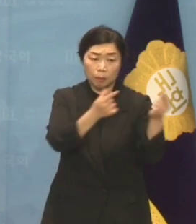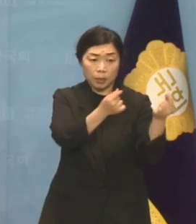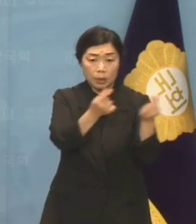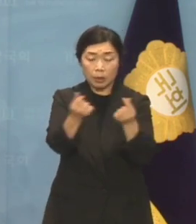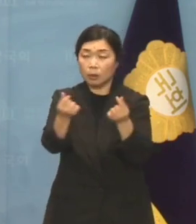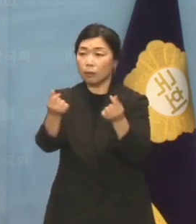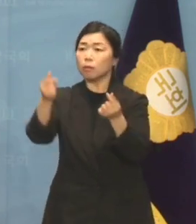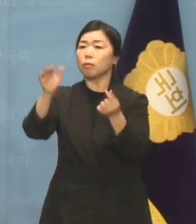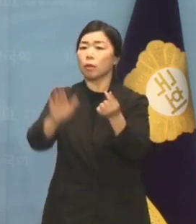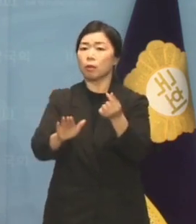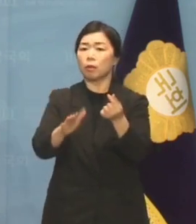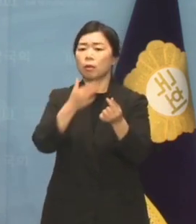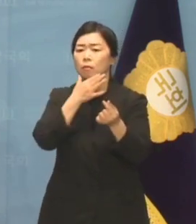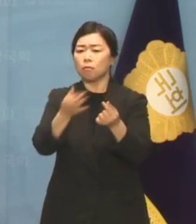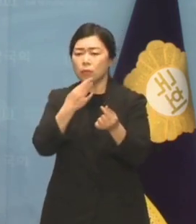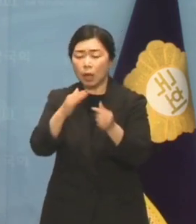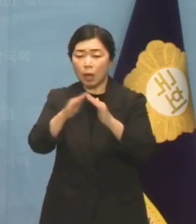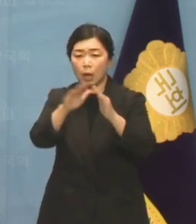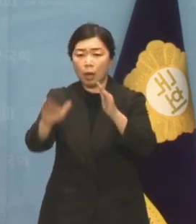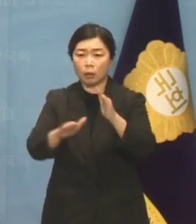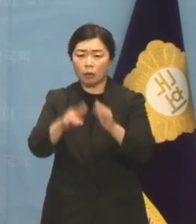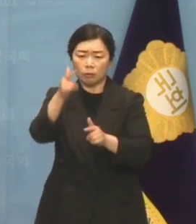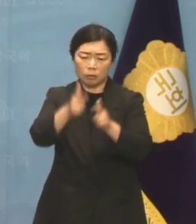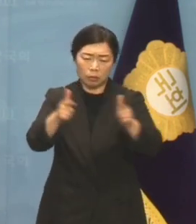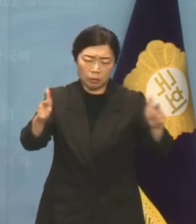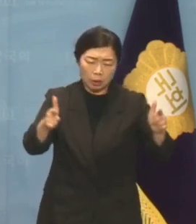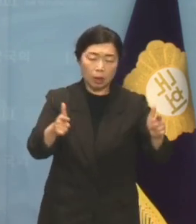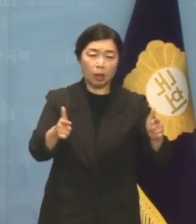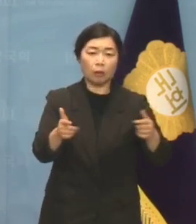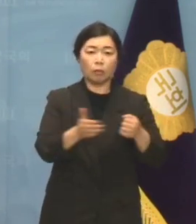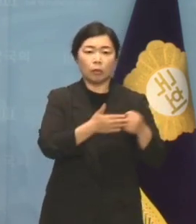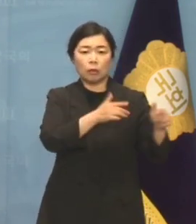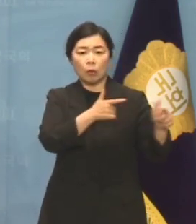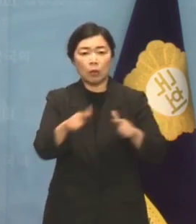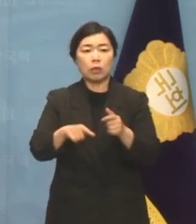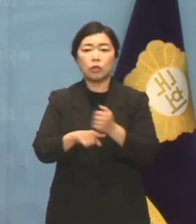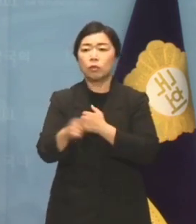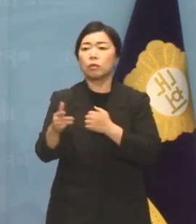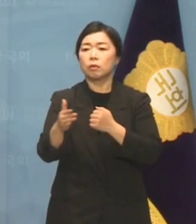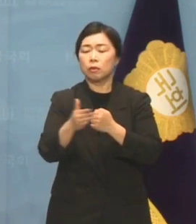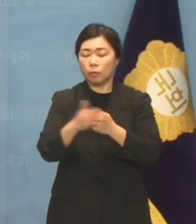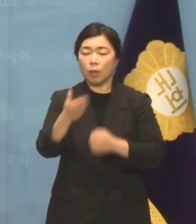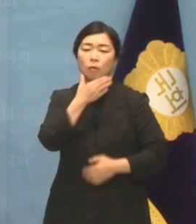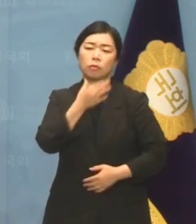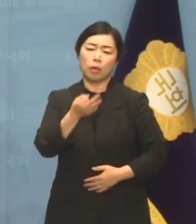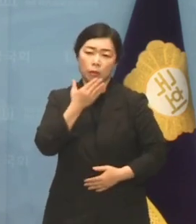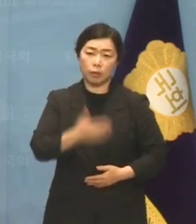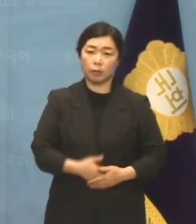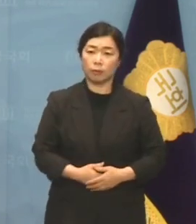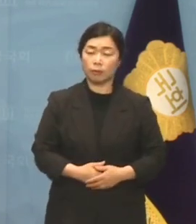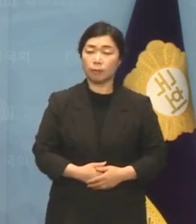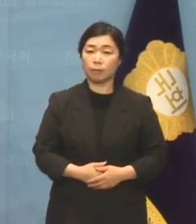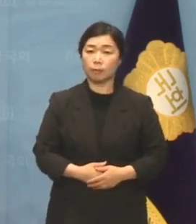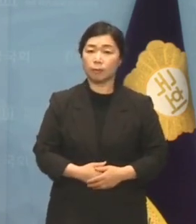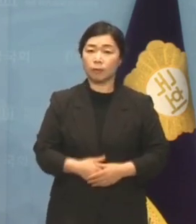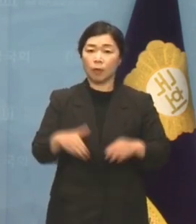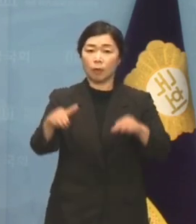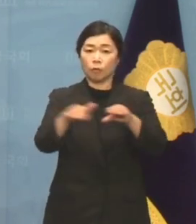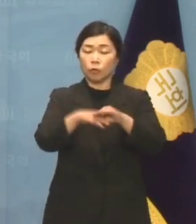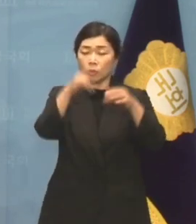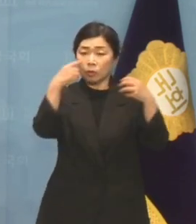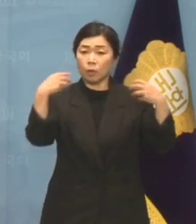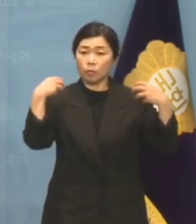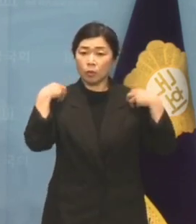비슷하지만 불행한 가정은 각각의 이유로 불행합니다. 문재인 전 대통령의 한마디